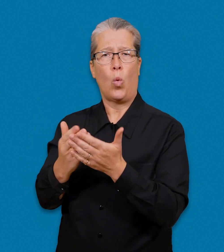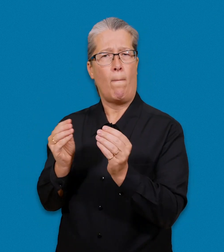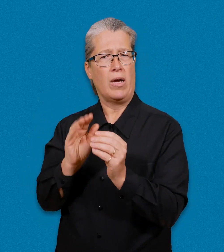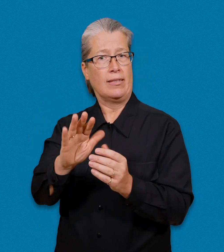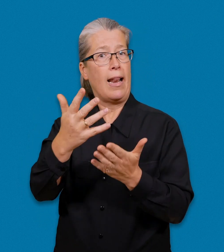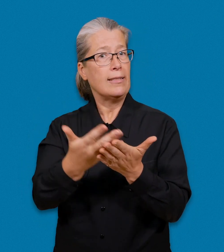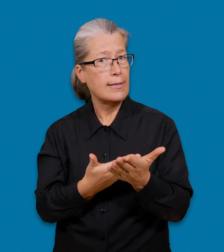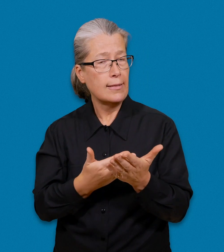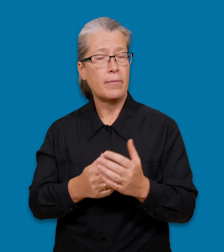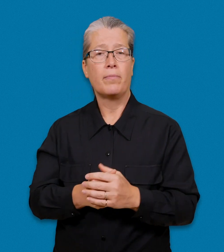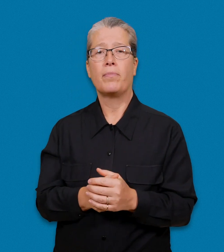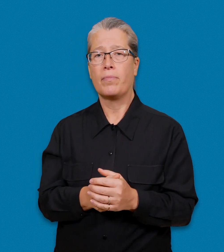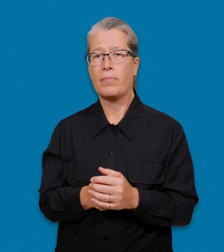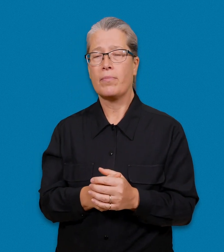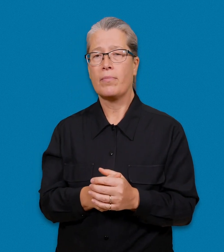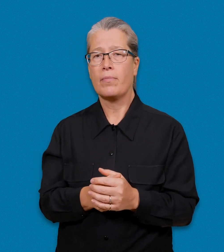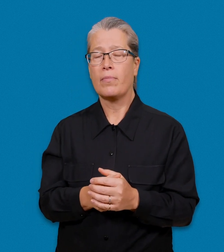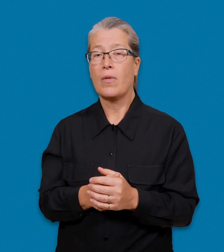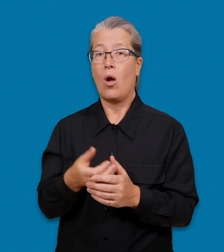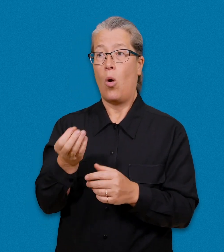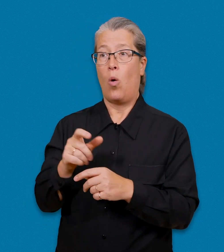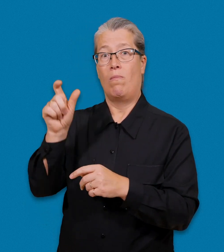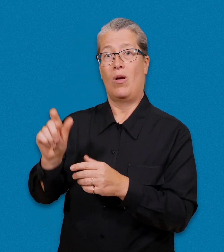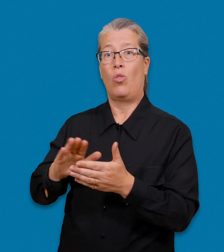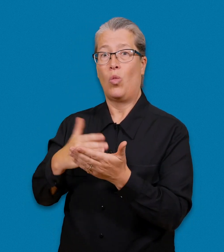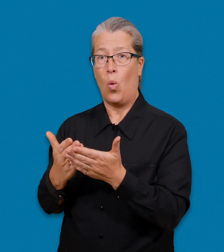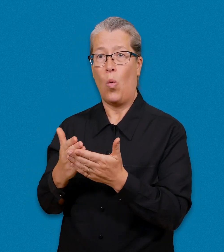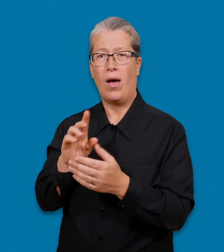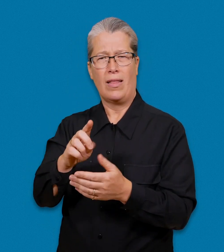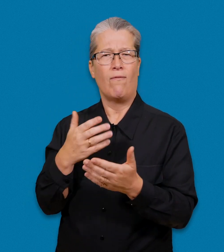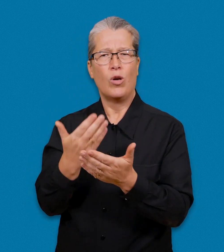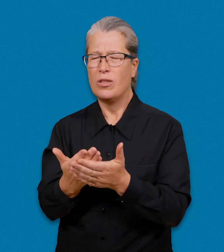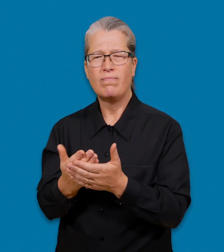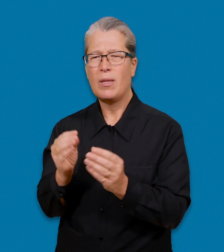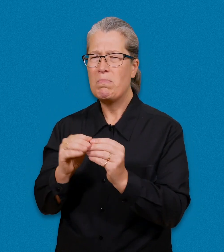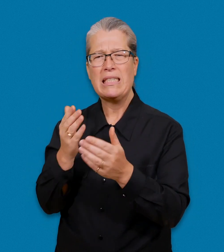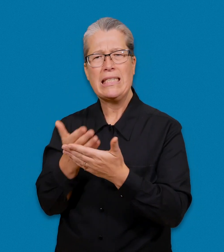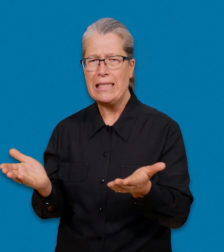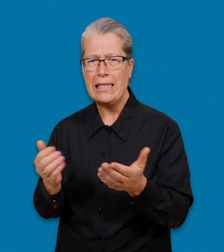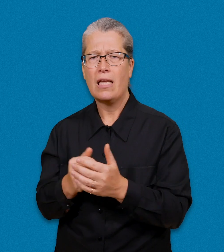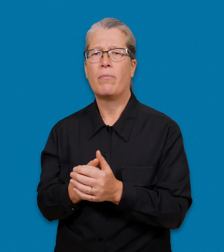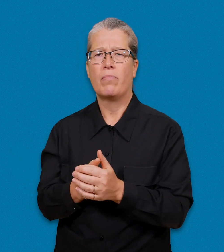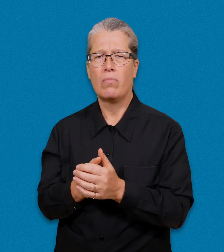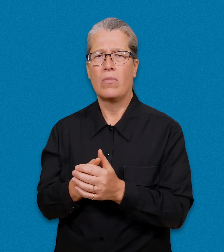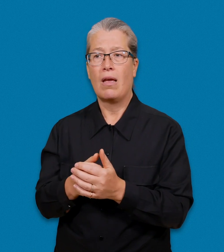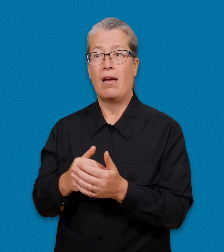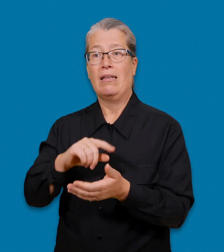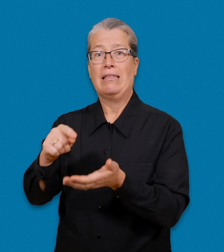tolkningsbehov och att tolken lämpar sig för din lista. Om den föreslagna tolken inte är lämplig kontaktar centret för